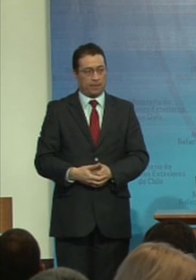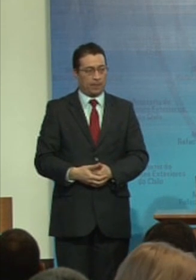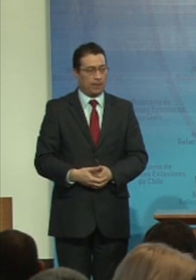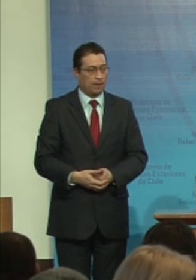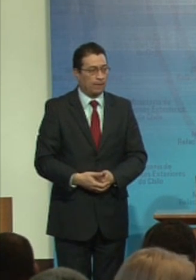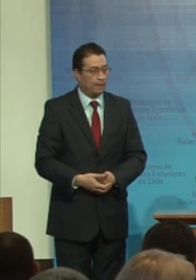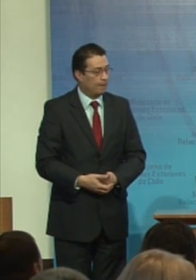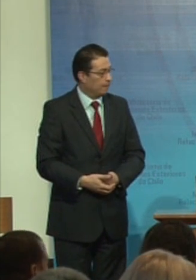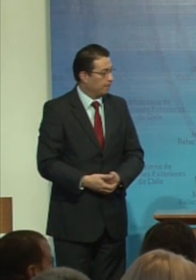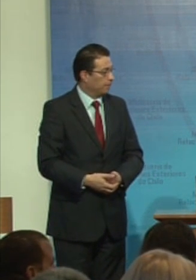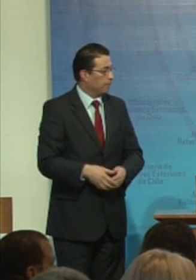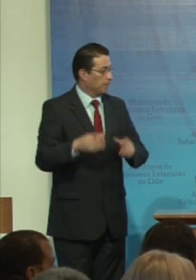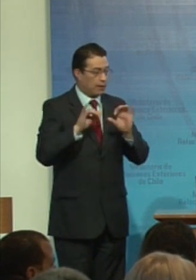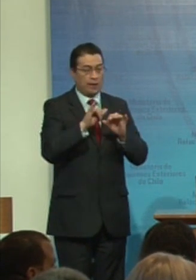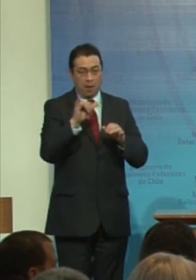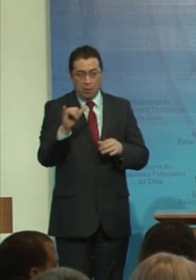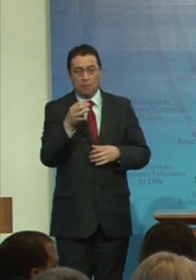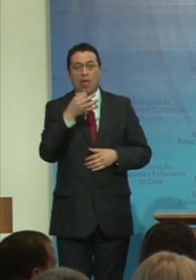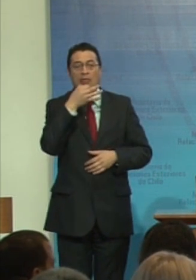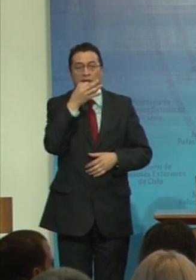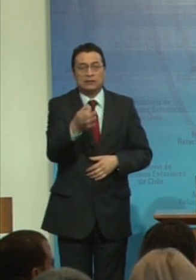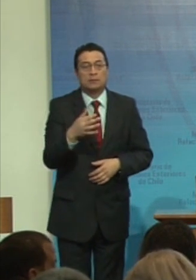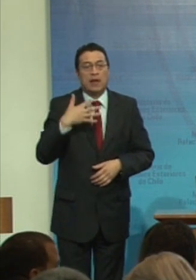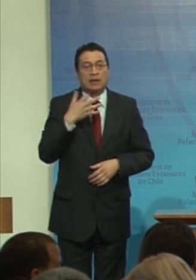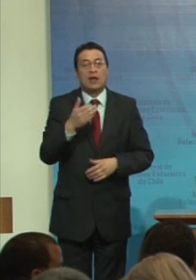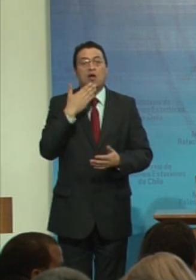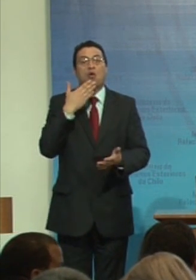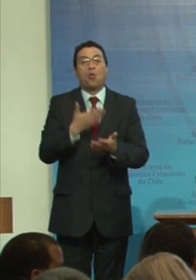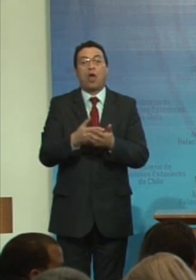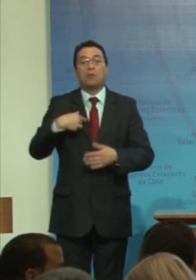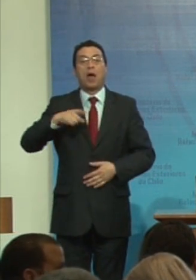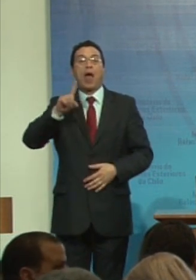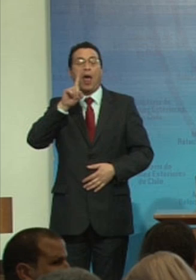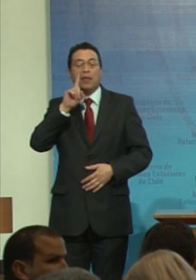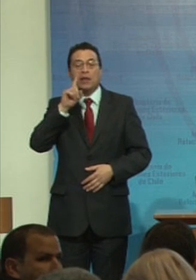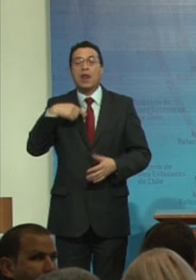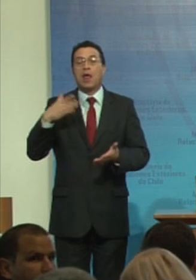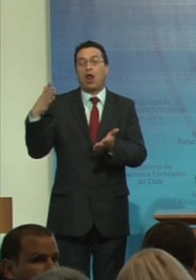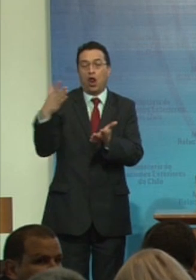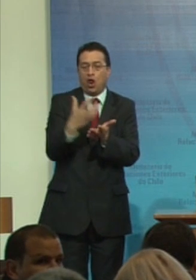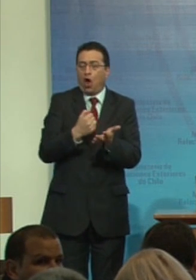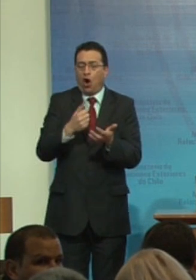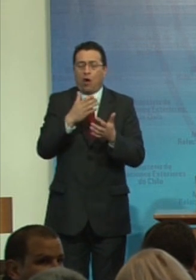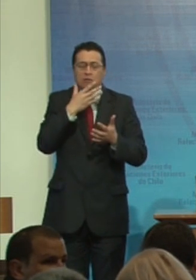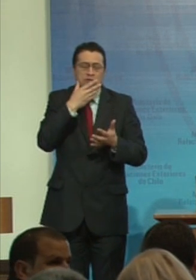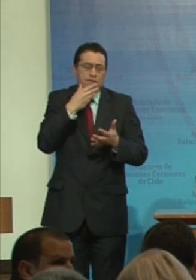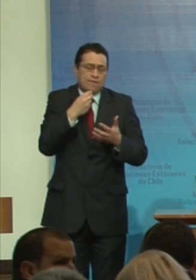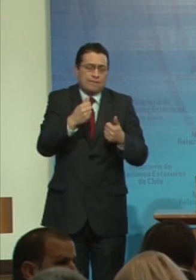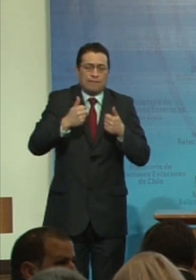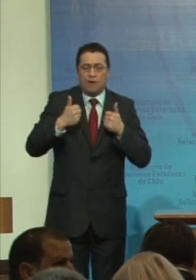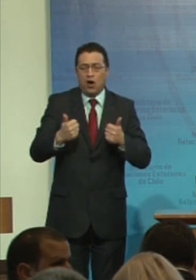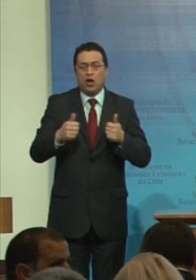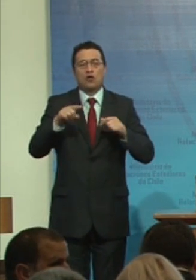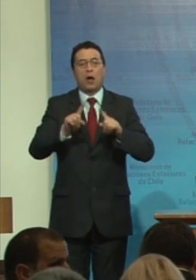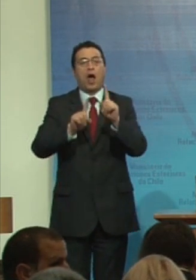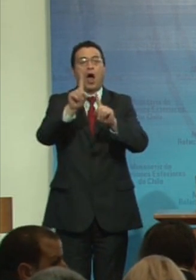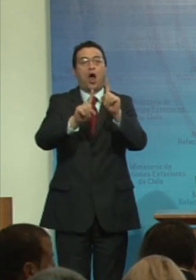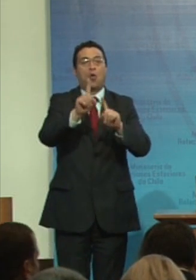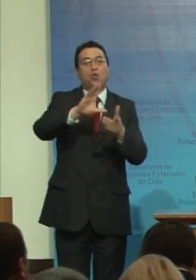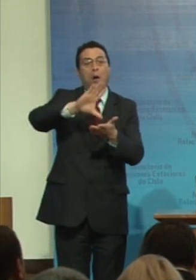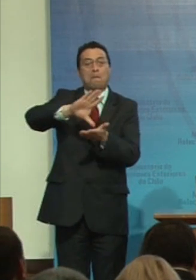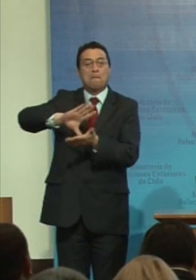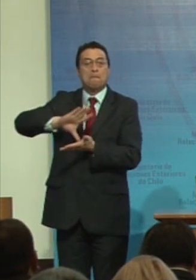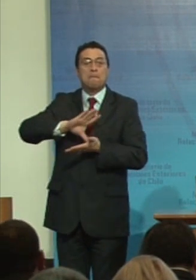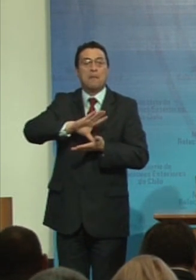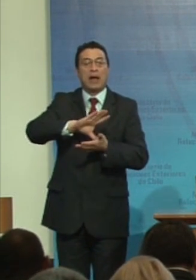Luego, decir que cuando tenemos este logro maravilloso, algunos países, y